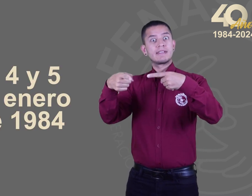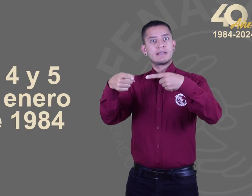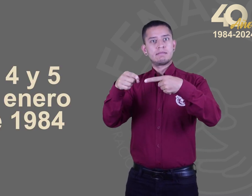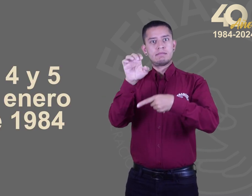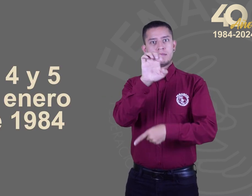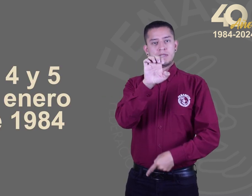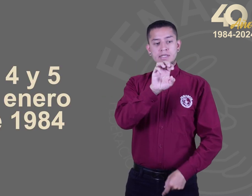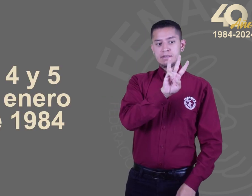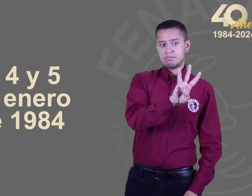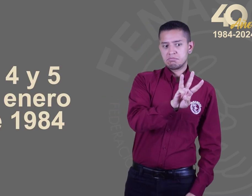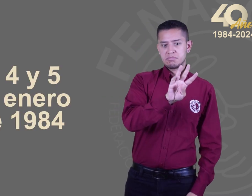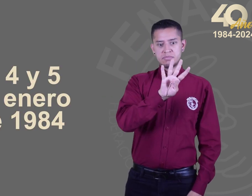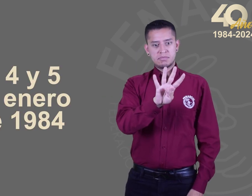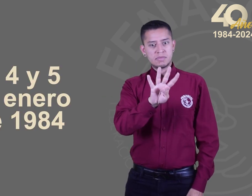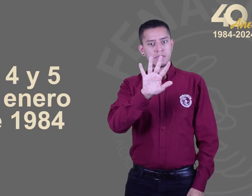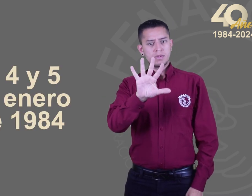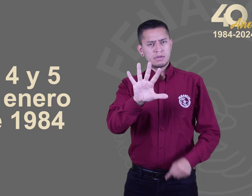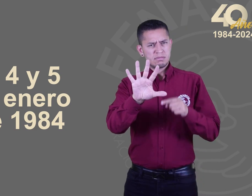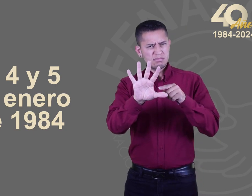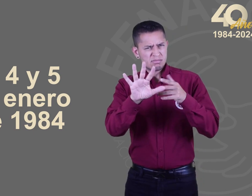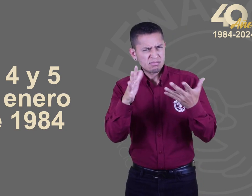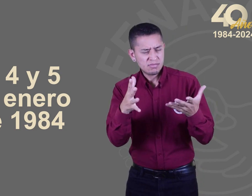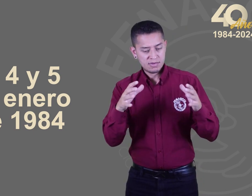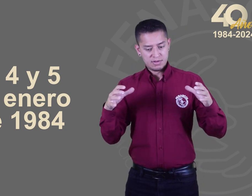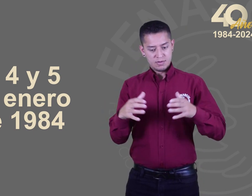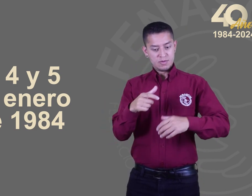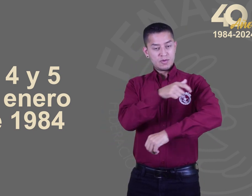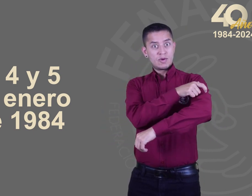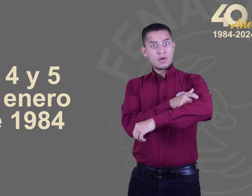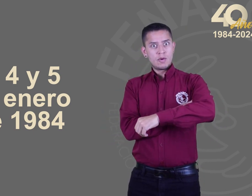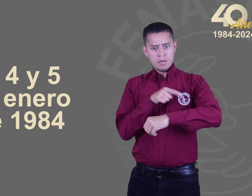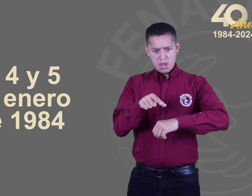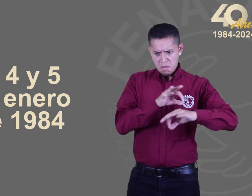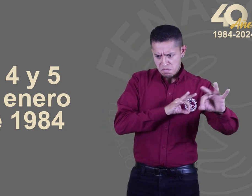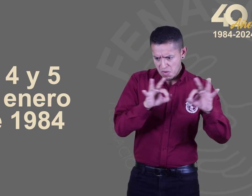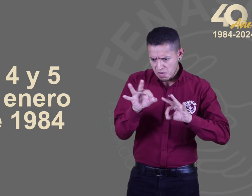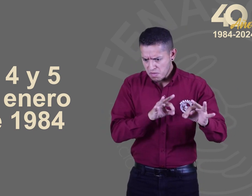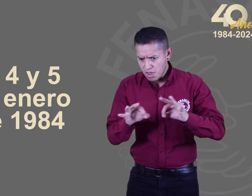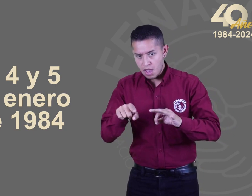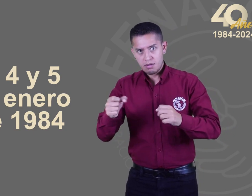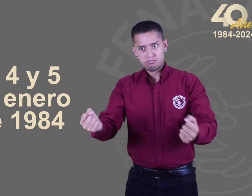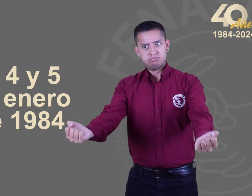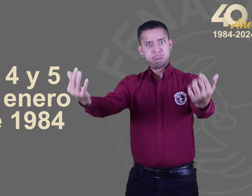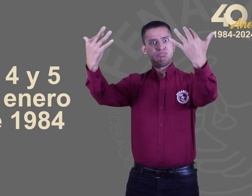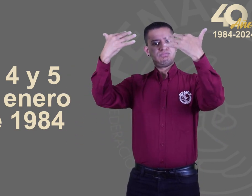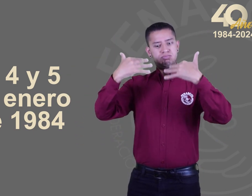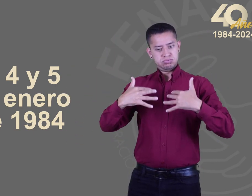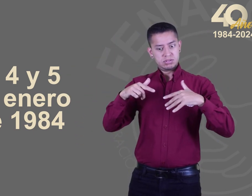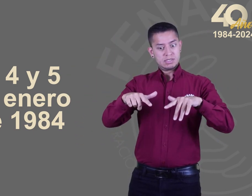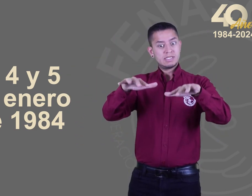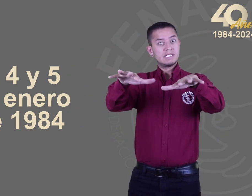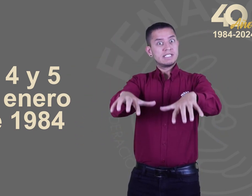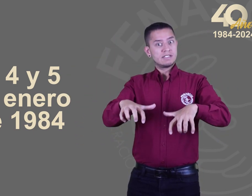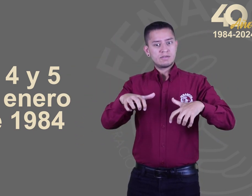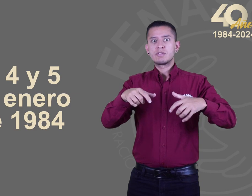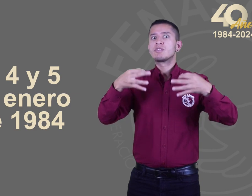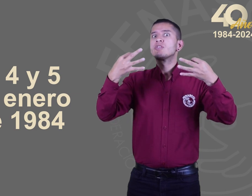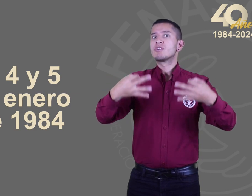1984, se realizó la Asamblea Ordinaria de Comité Promotor en